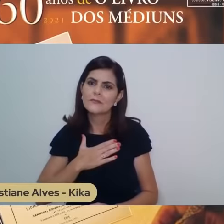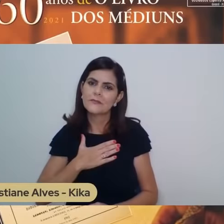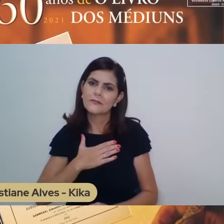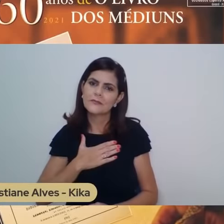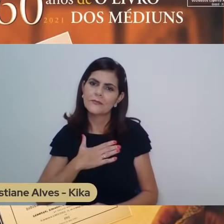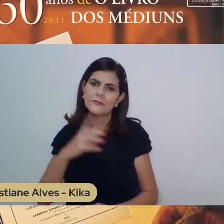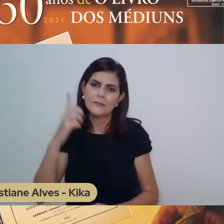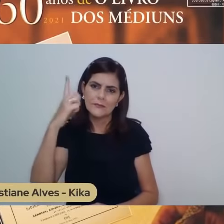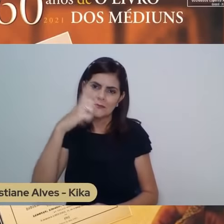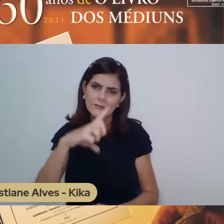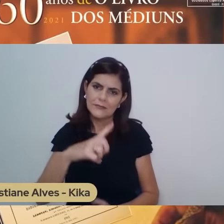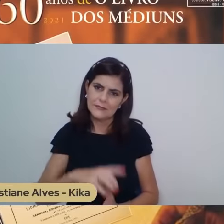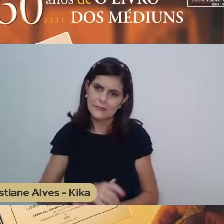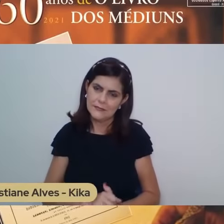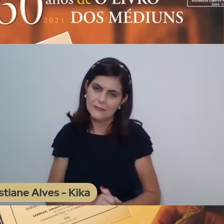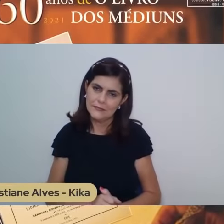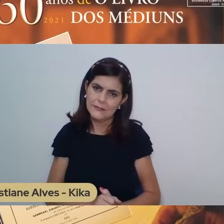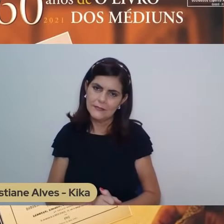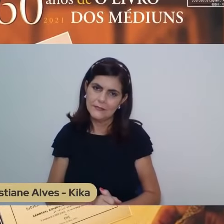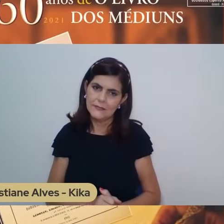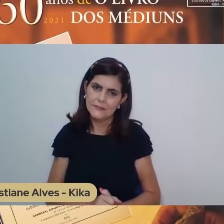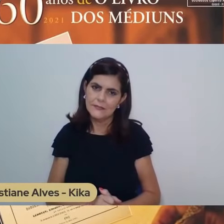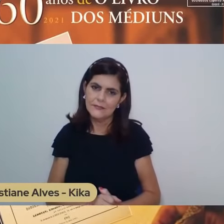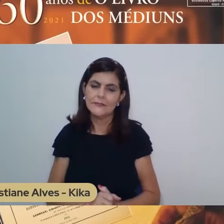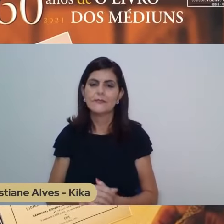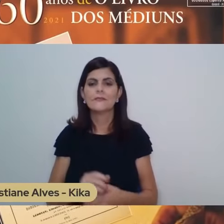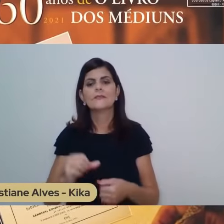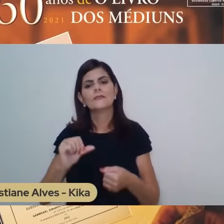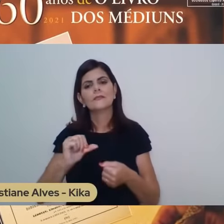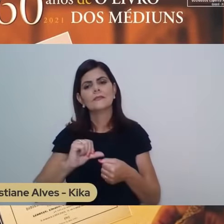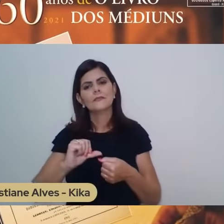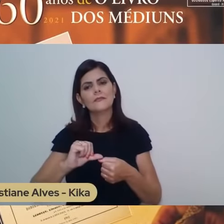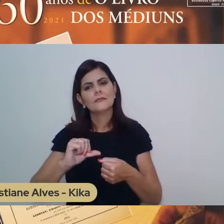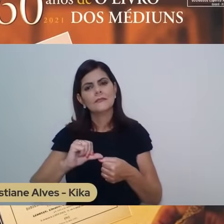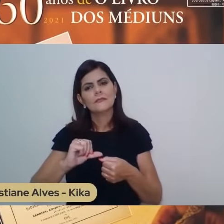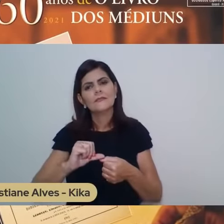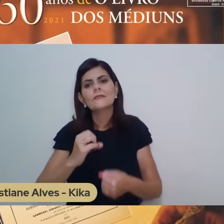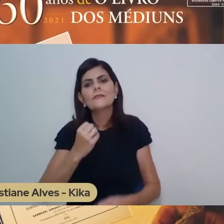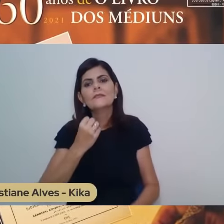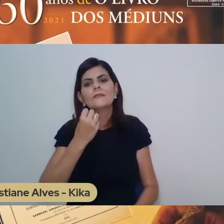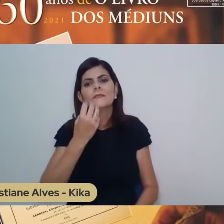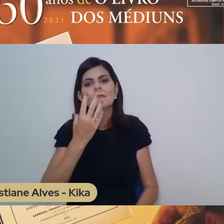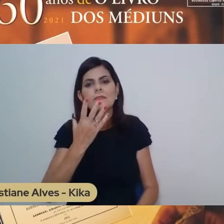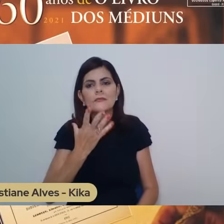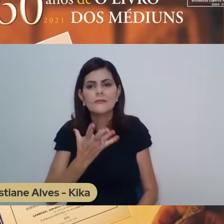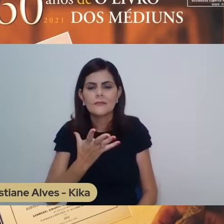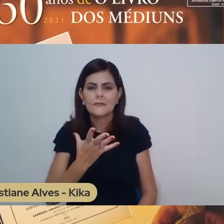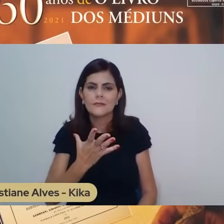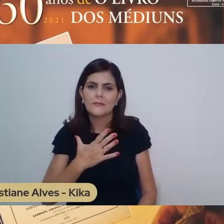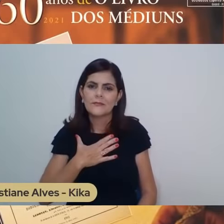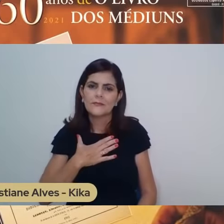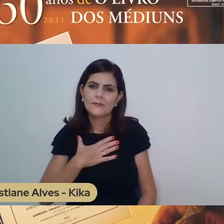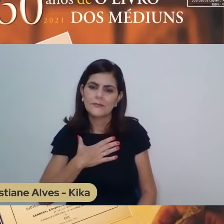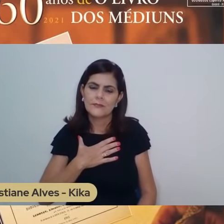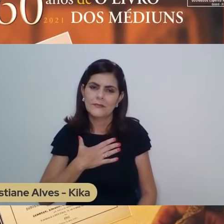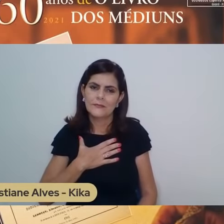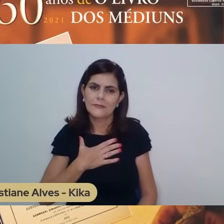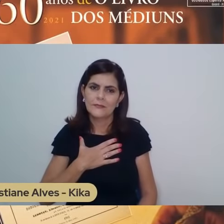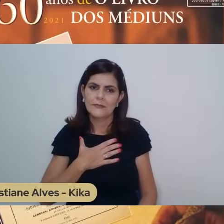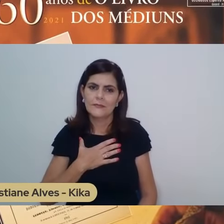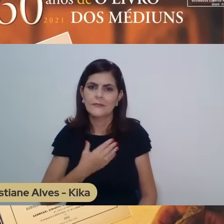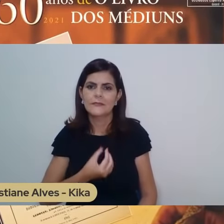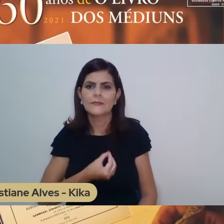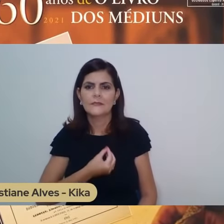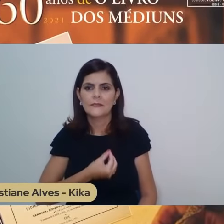instrumentos tão afinados quanto o possamos, vasos tão purificados